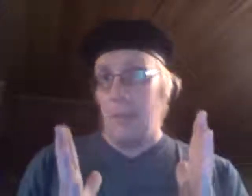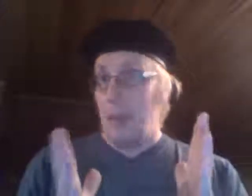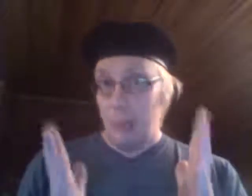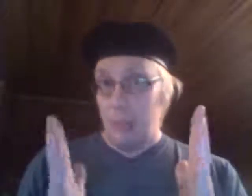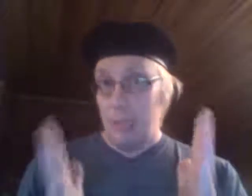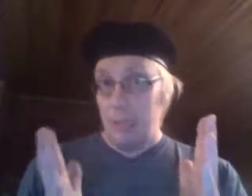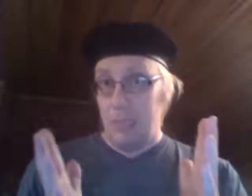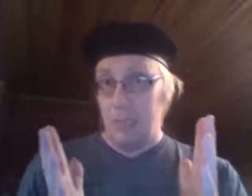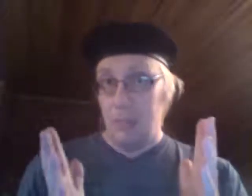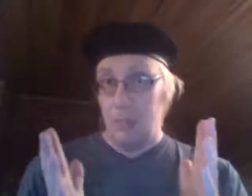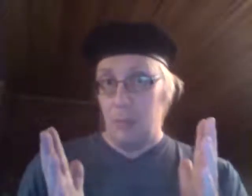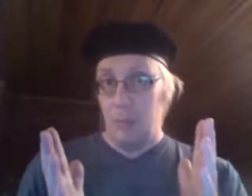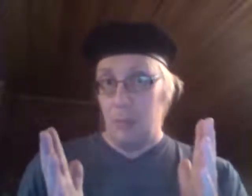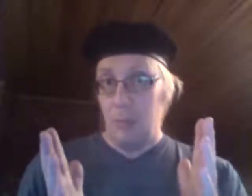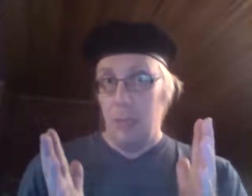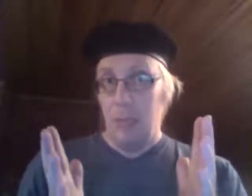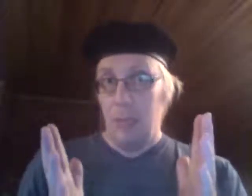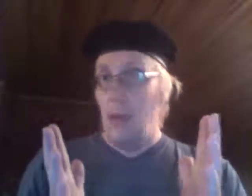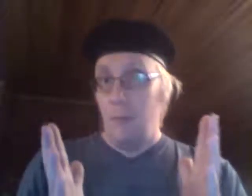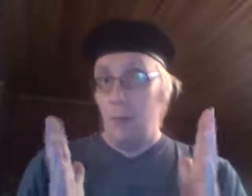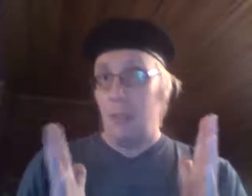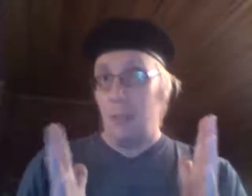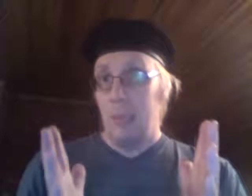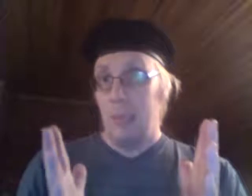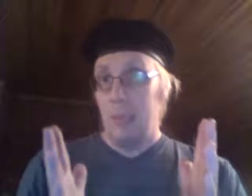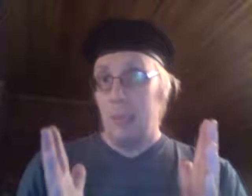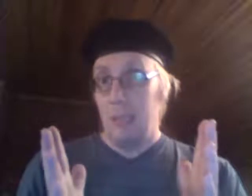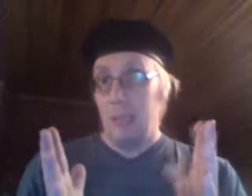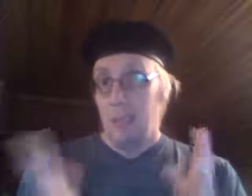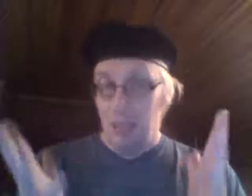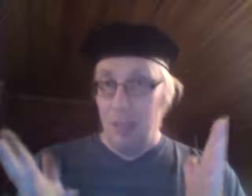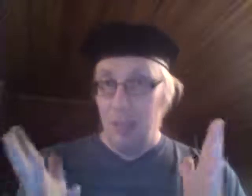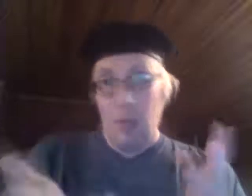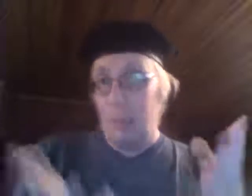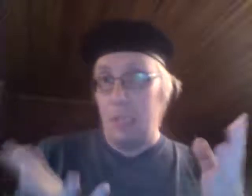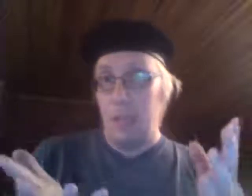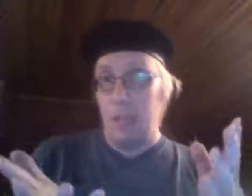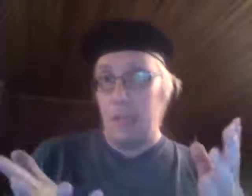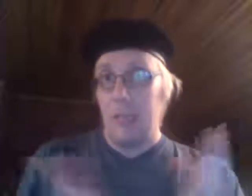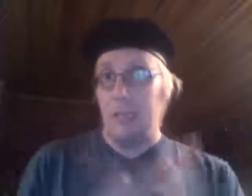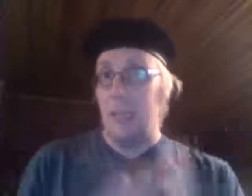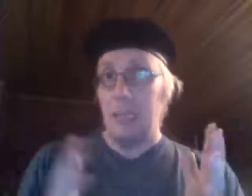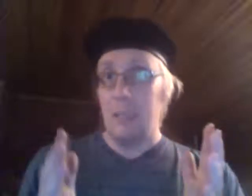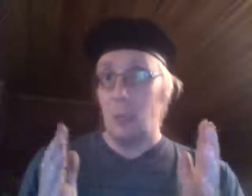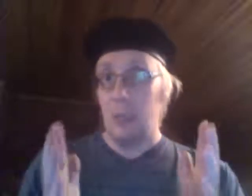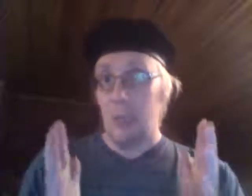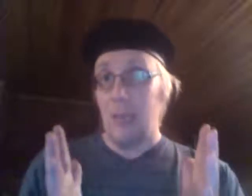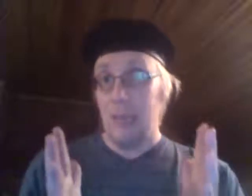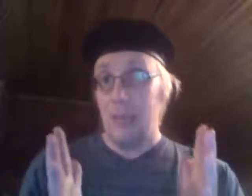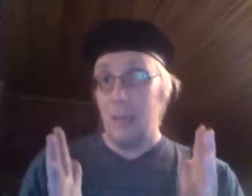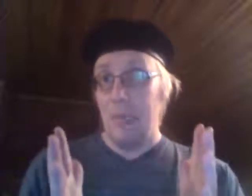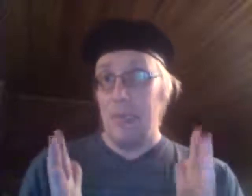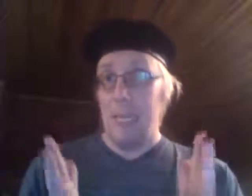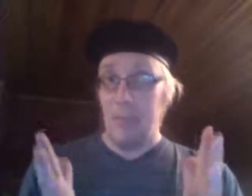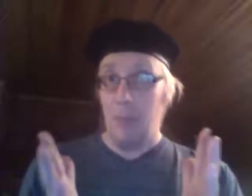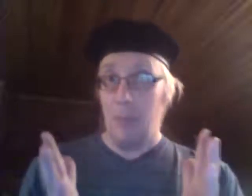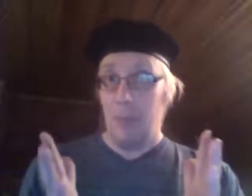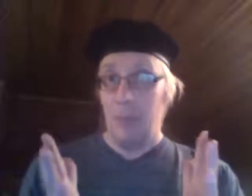ja pakotetaan se metsäistustamaan ja vahtimaan tätä asiaa. Voihan me tietysti rahakin antaa, että istutaan taas enemmän metsää ja niin poispäin.